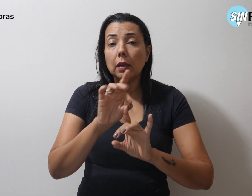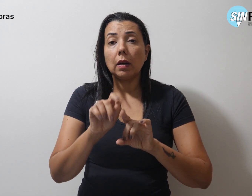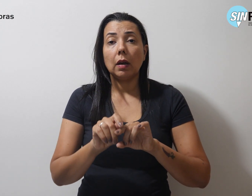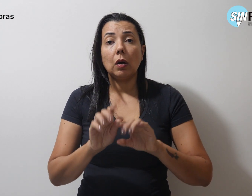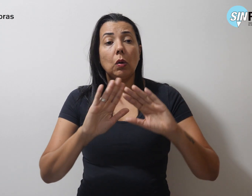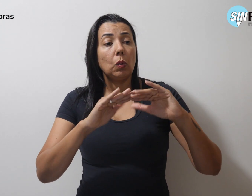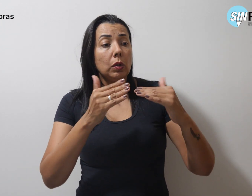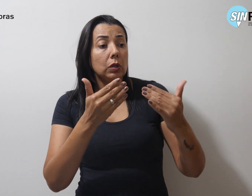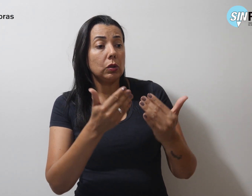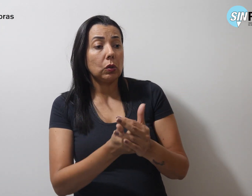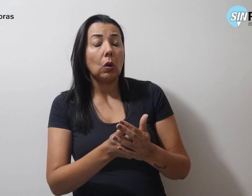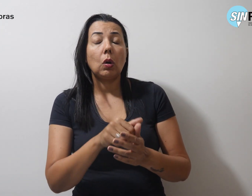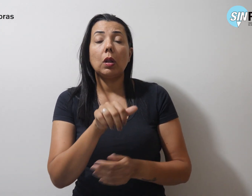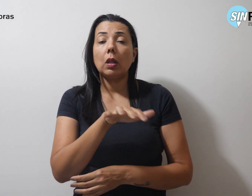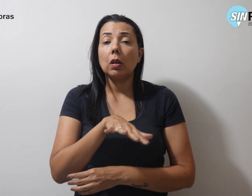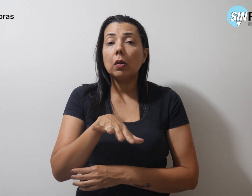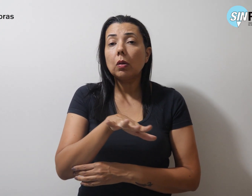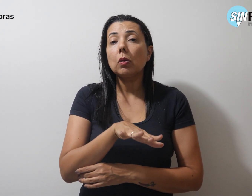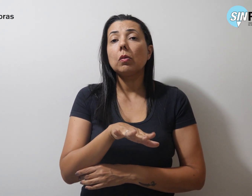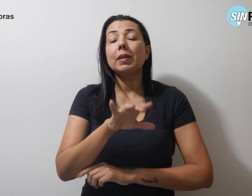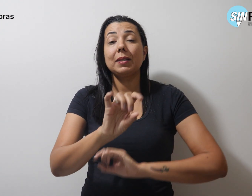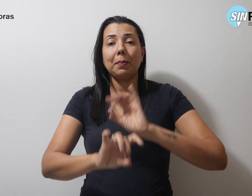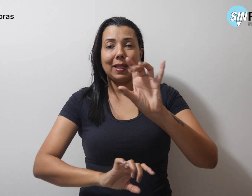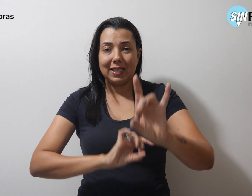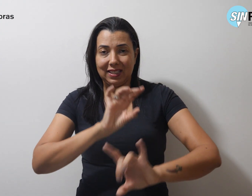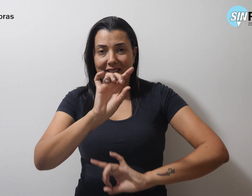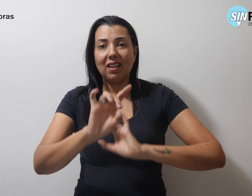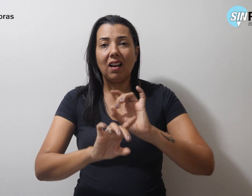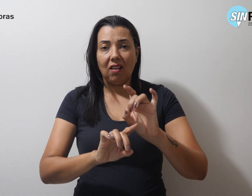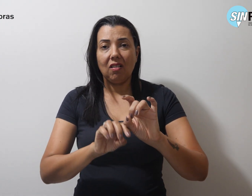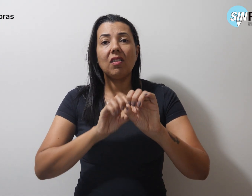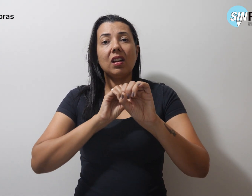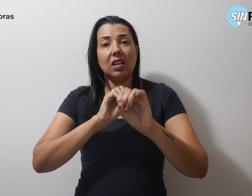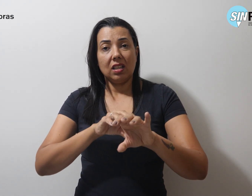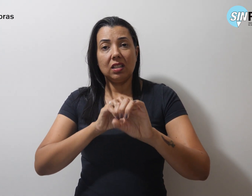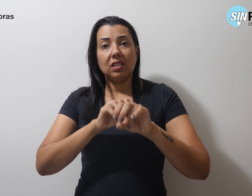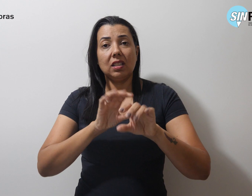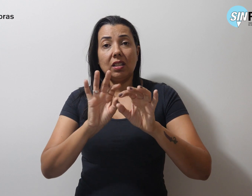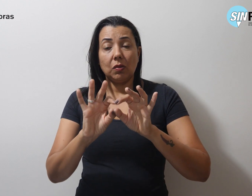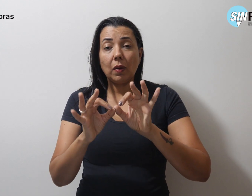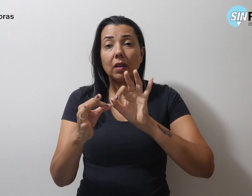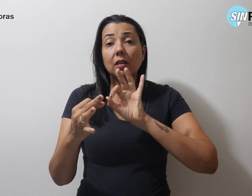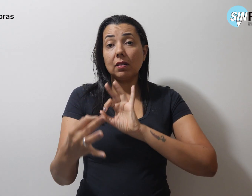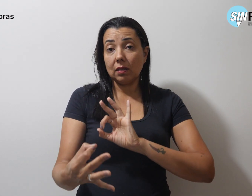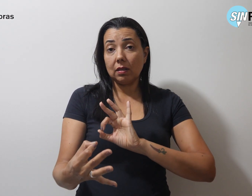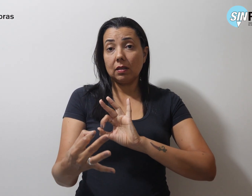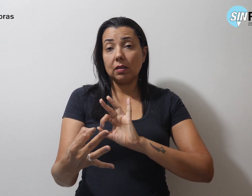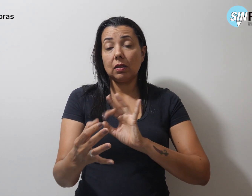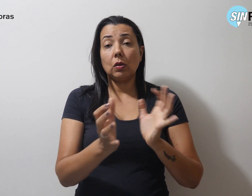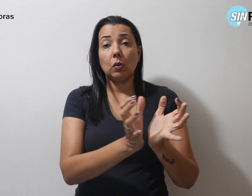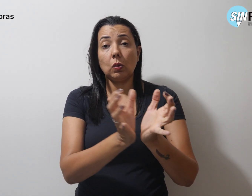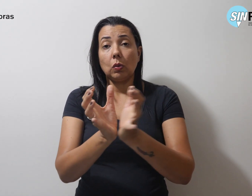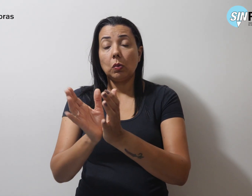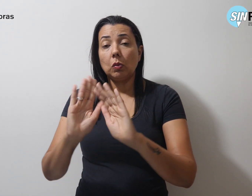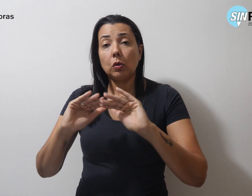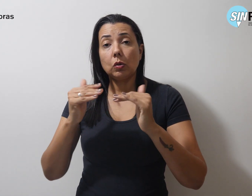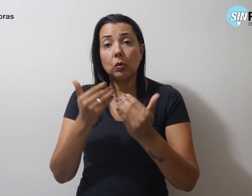escolas de natureza especial, educação à distância, unidades escolares de ensino